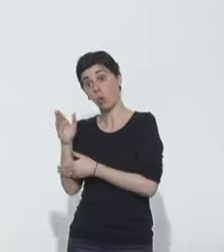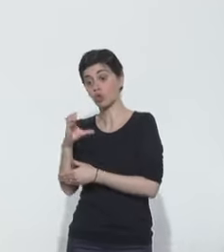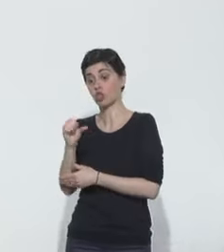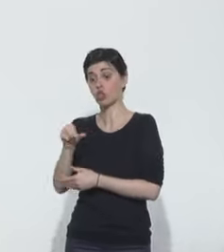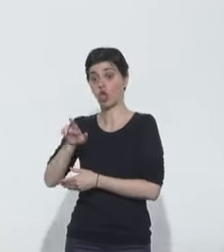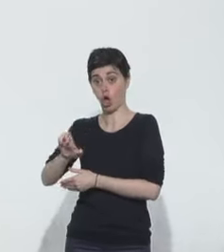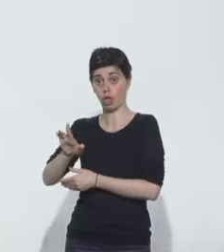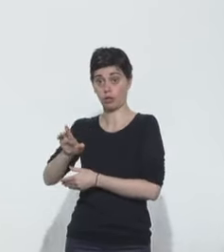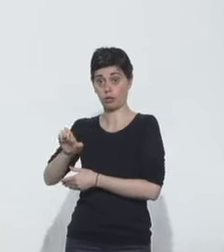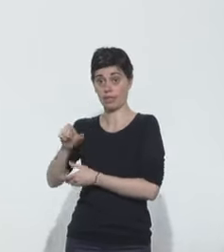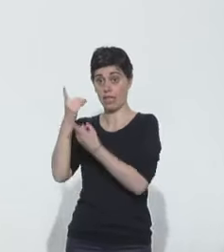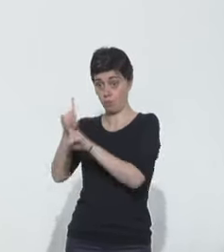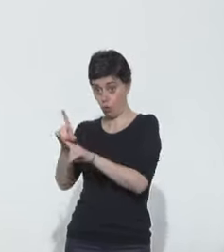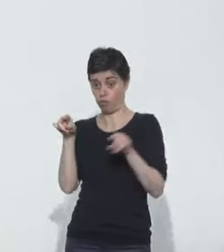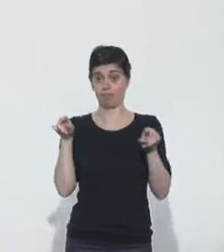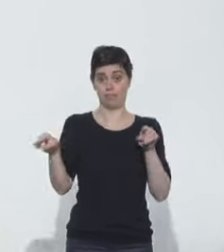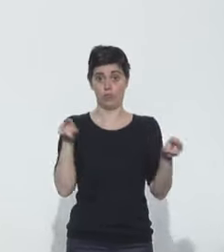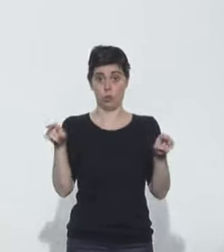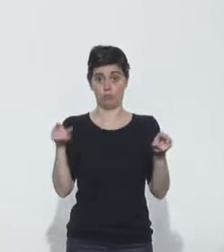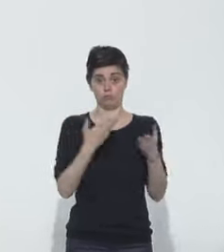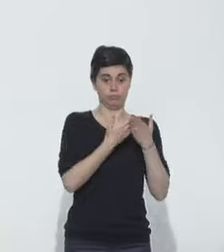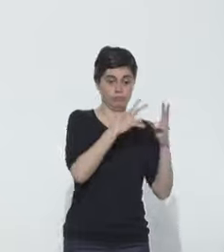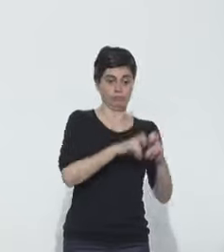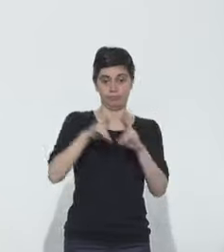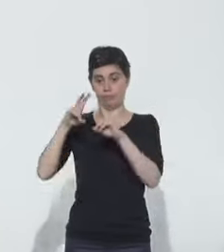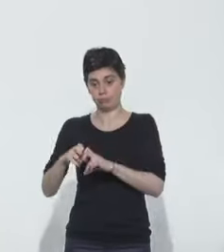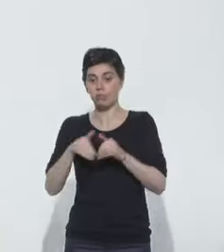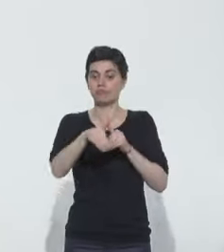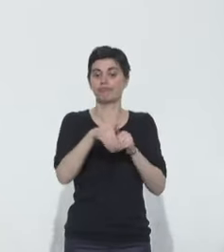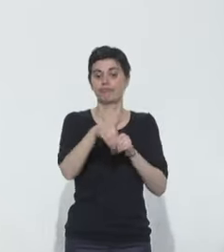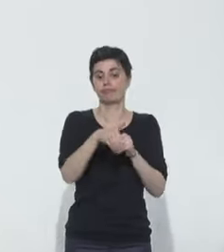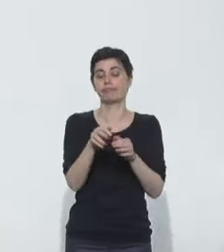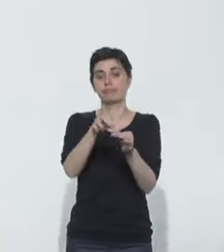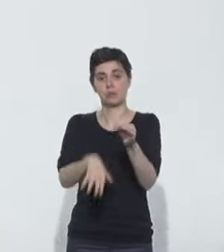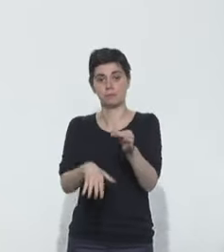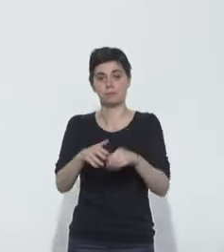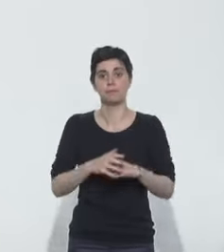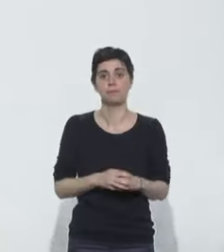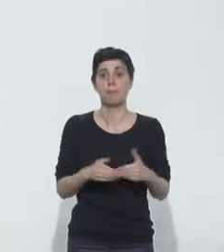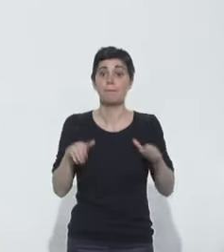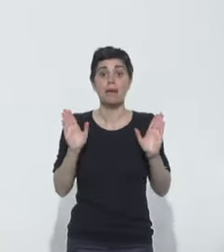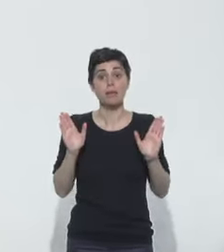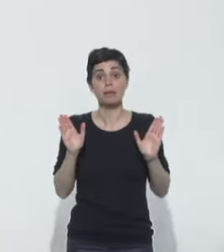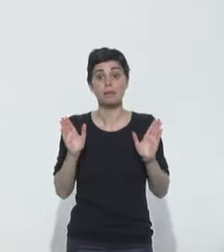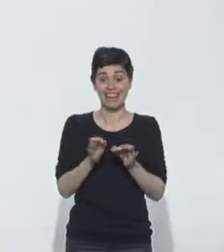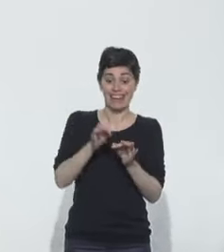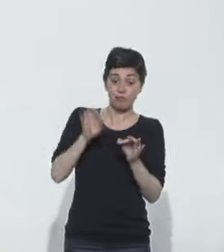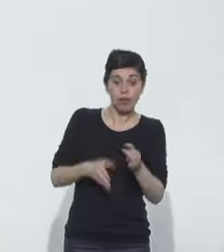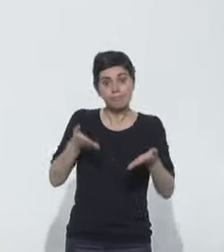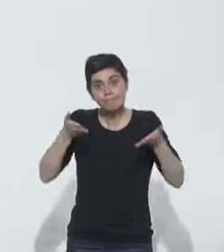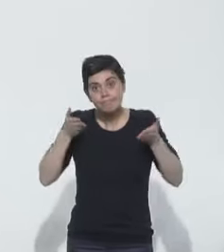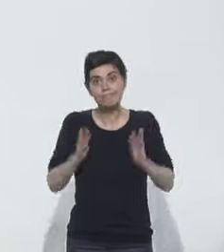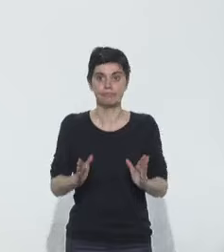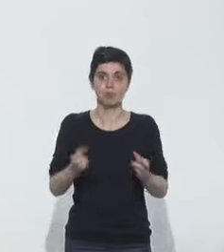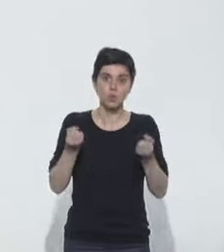'il y a des résultats intermédiaires, ils seront rendus publics. Mais on peut aussi rappeler qu'il n'y aura pas forcément de résultats définitifs, de